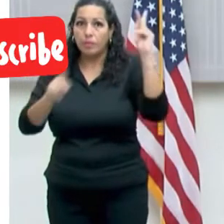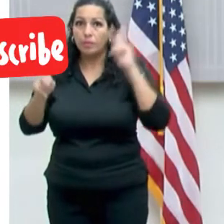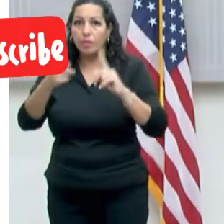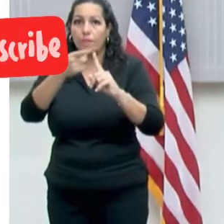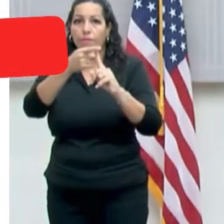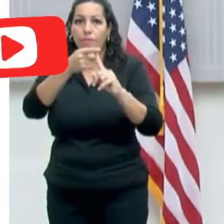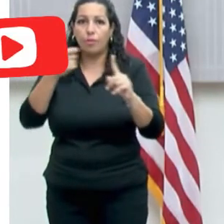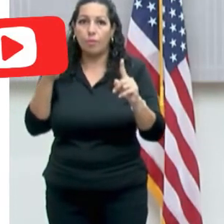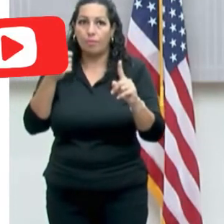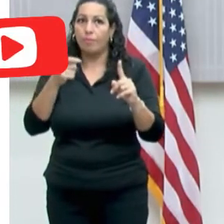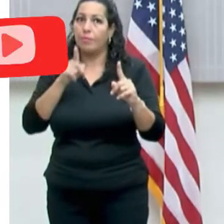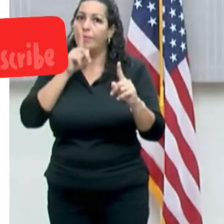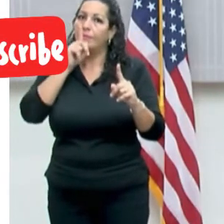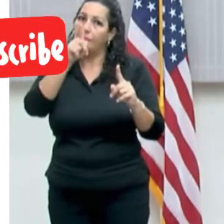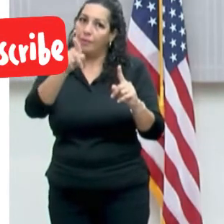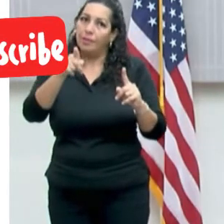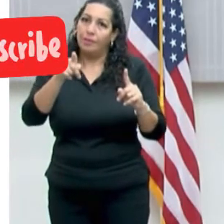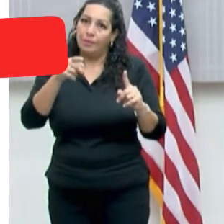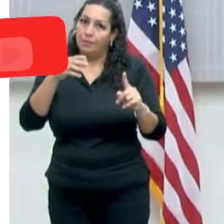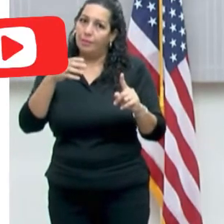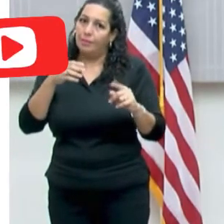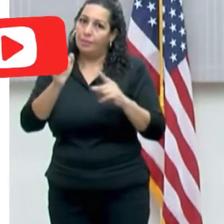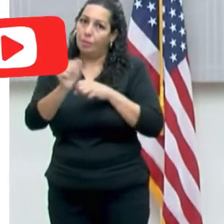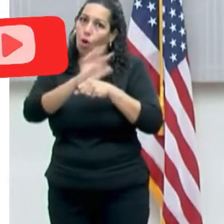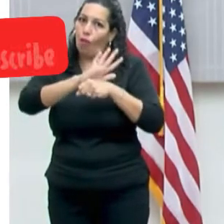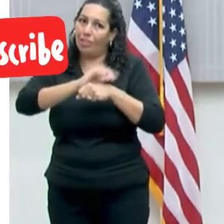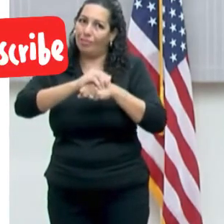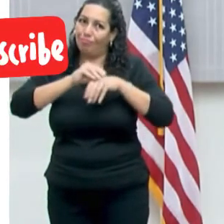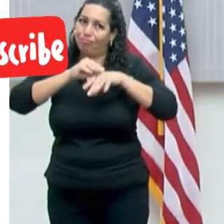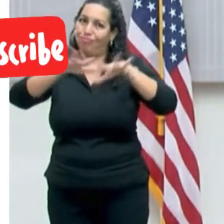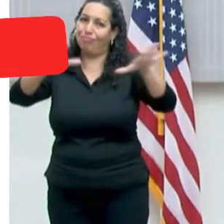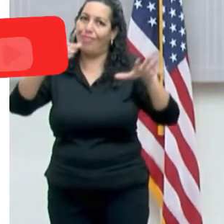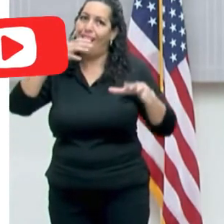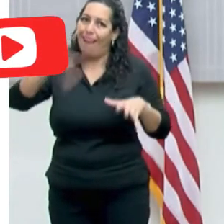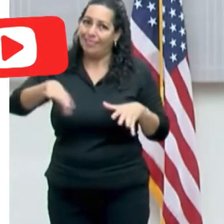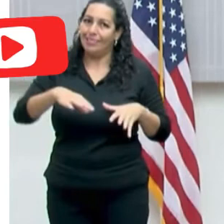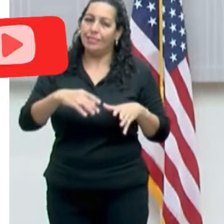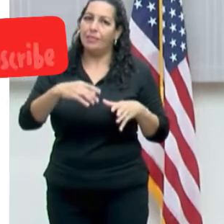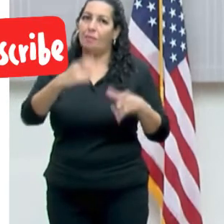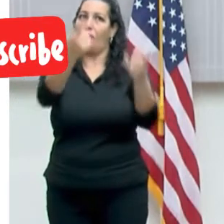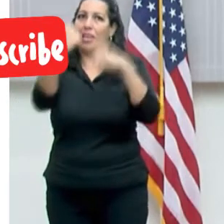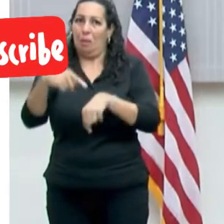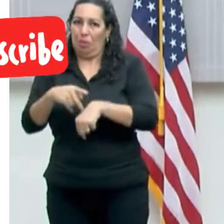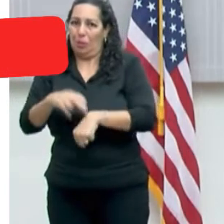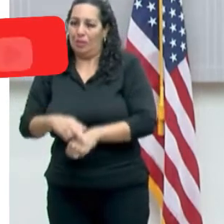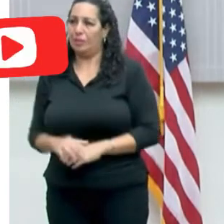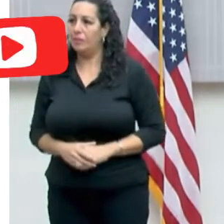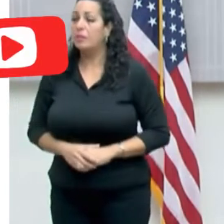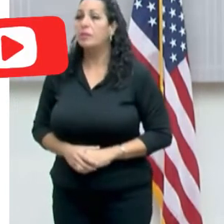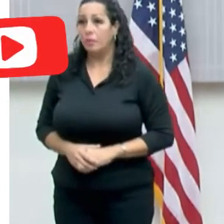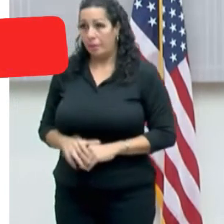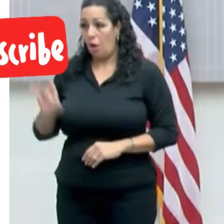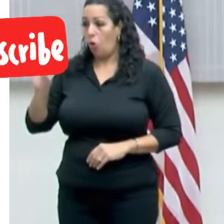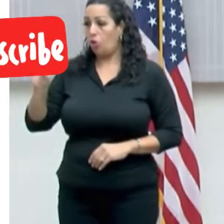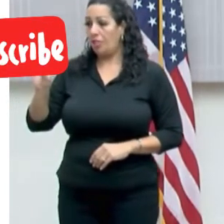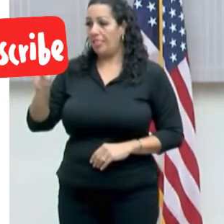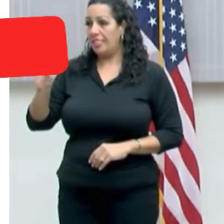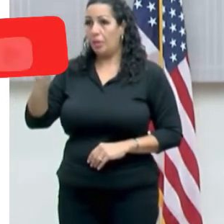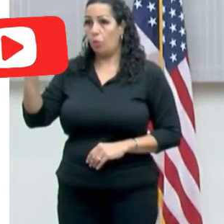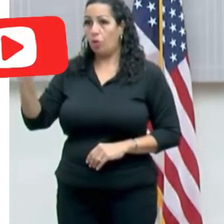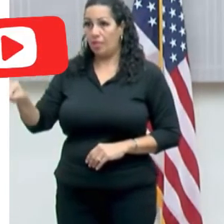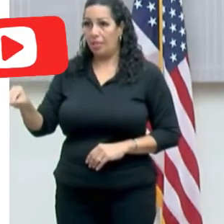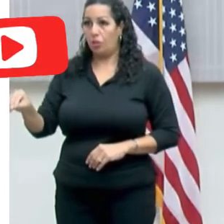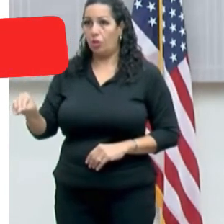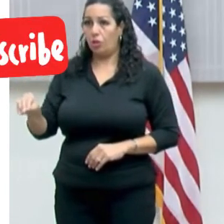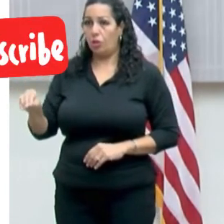son de las zonas más calientes donde hay mayor transmisión. Pues mira, ahora mismo el 87% de las personas que nos están visitando están